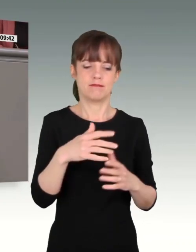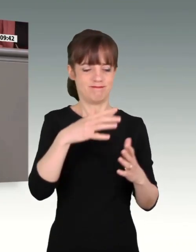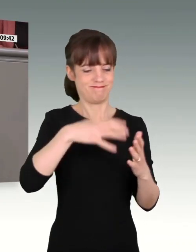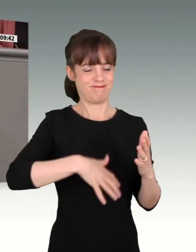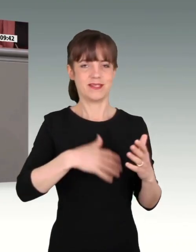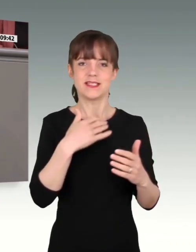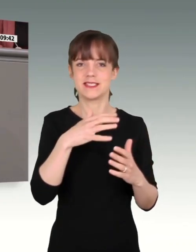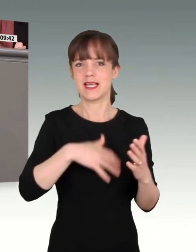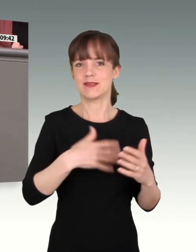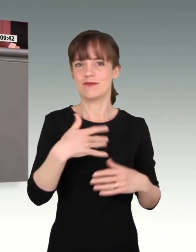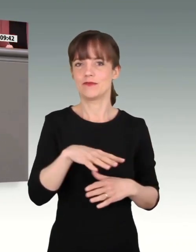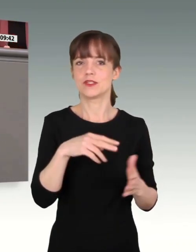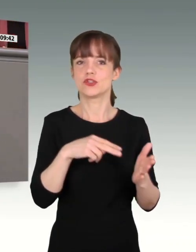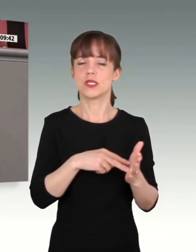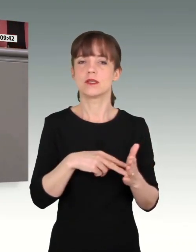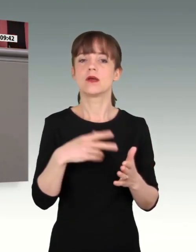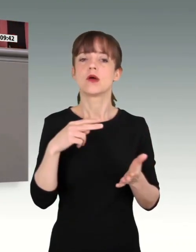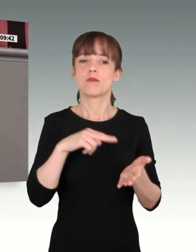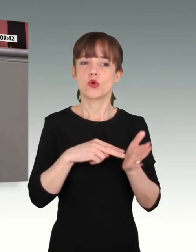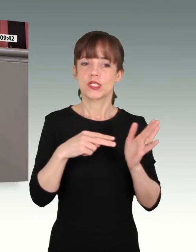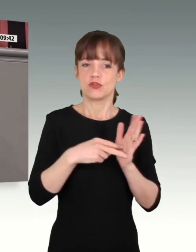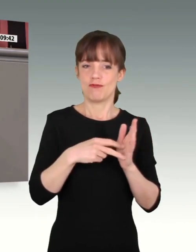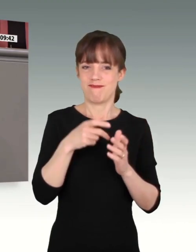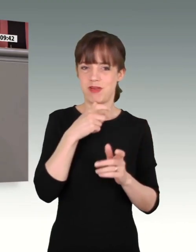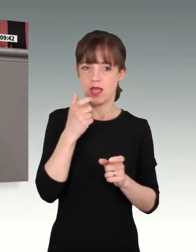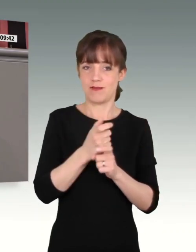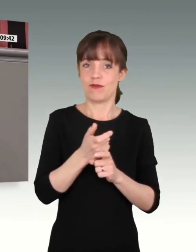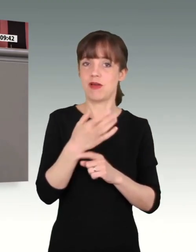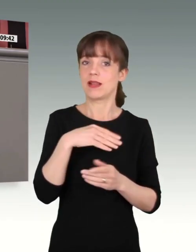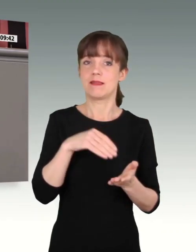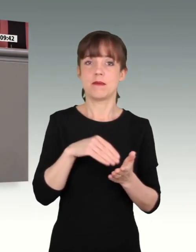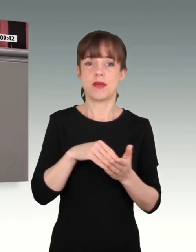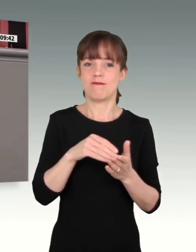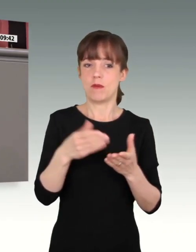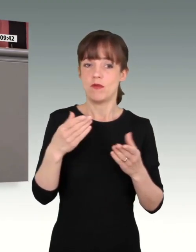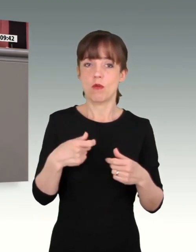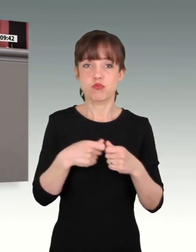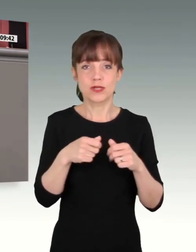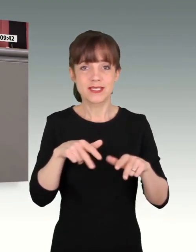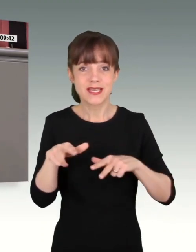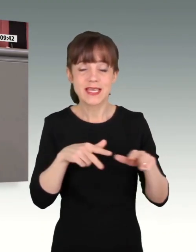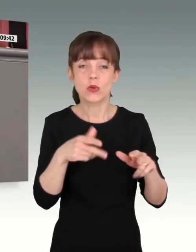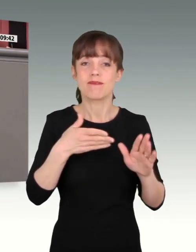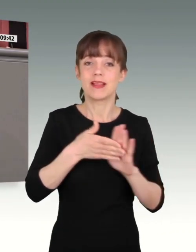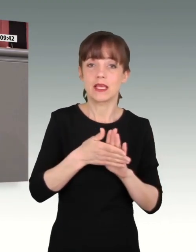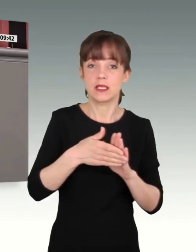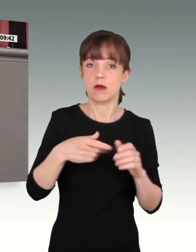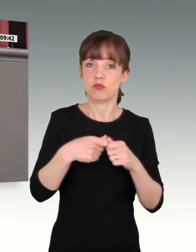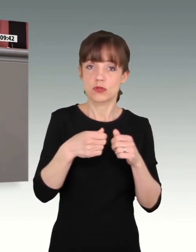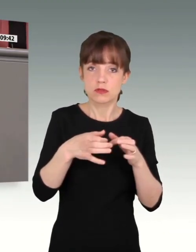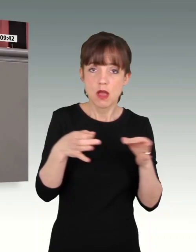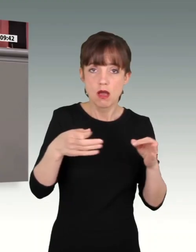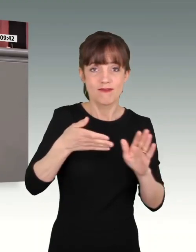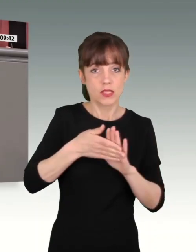politisch Verantwortliche nahmen nicht an dem Empfang teil, weder Vertreterinnen noch Vertreter der Bundesregierung noch des Deutschen Bundestages. Das